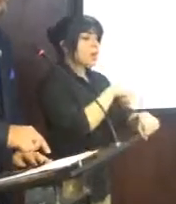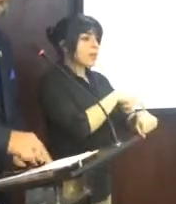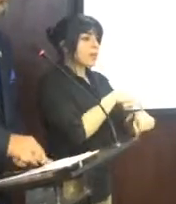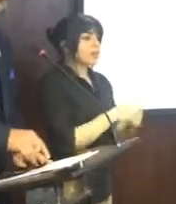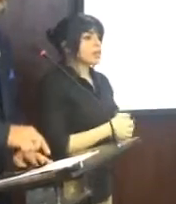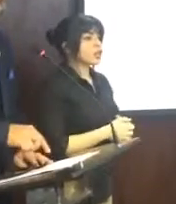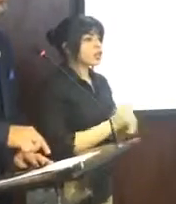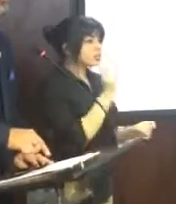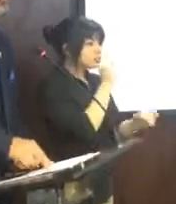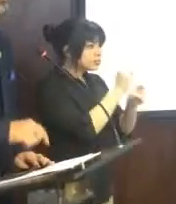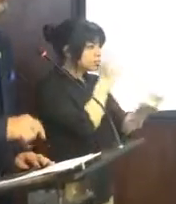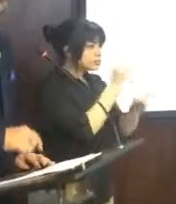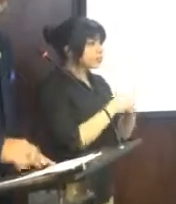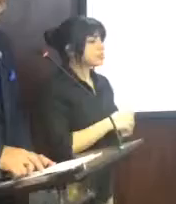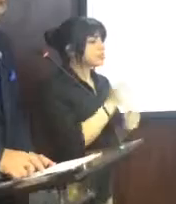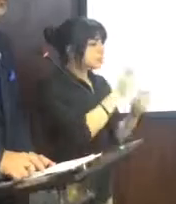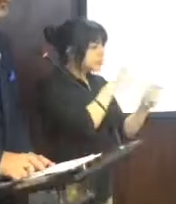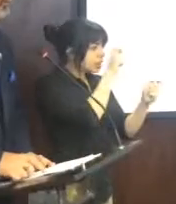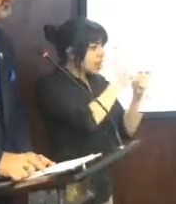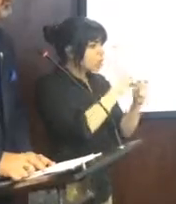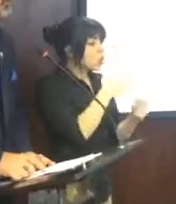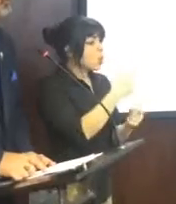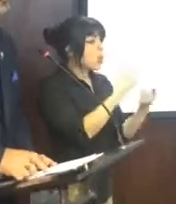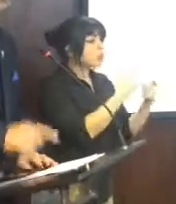idóneos, oportunos, cuando están cometiendo un delito. ¡Gracias!